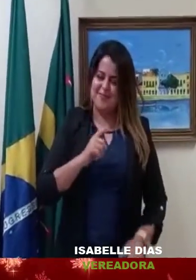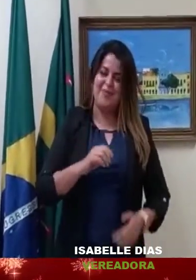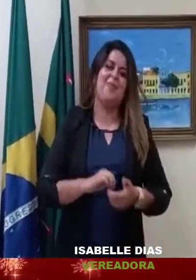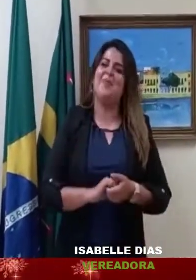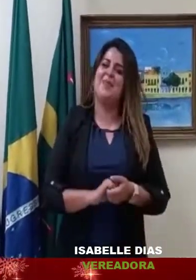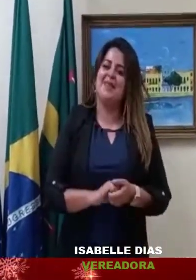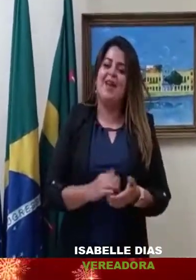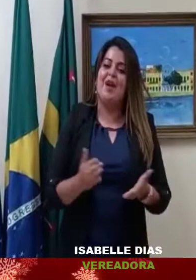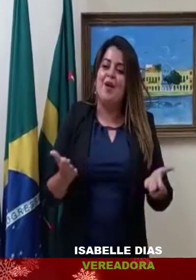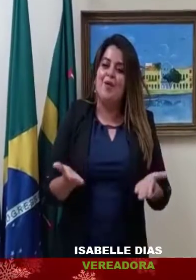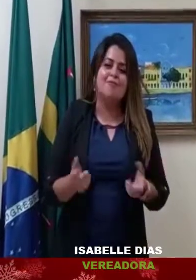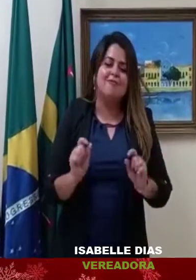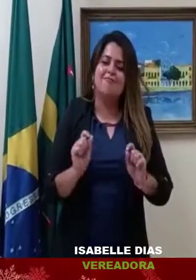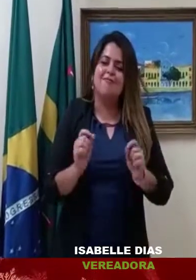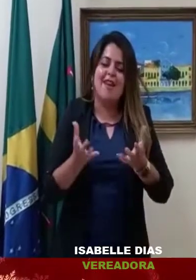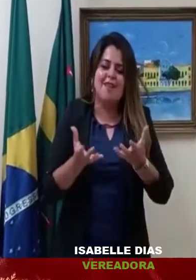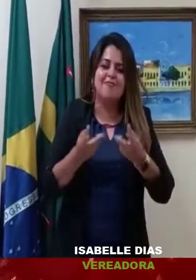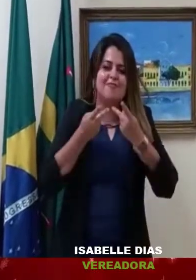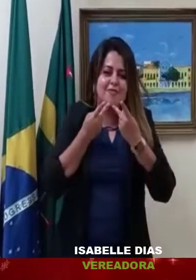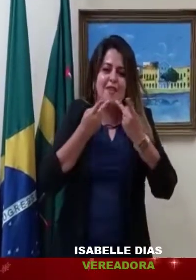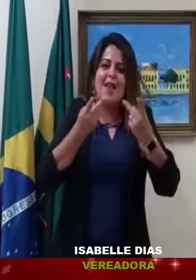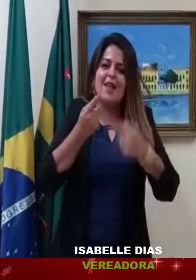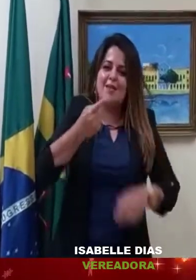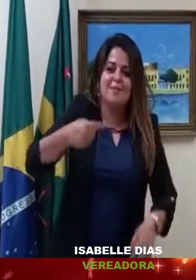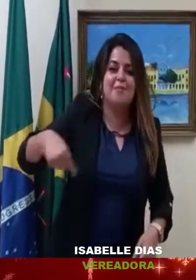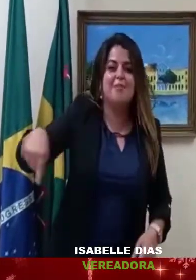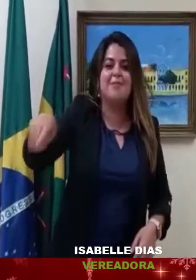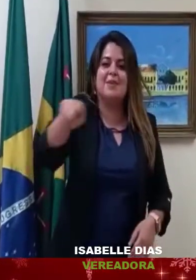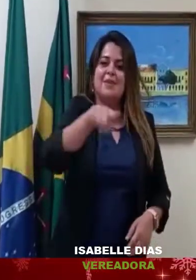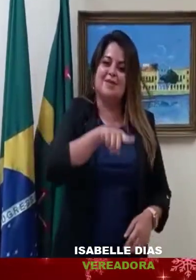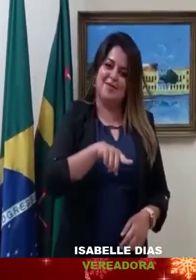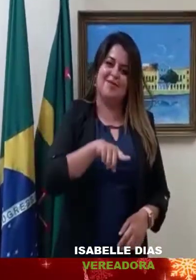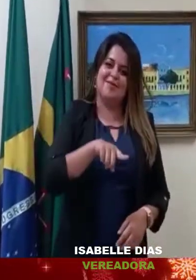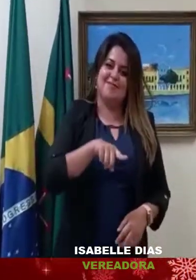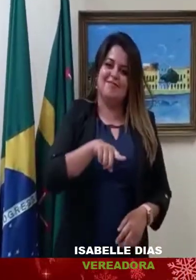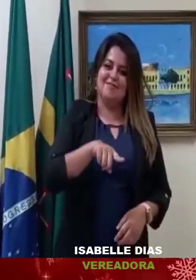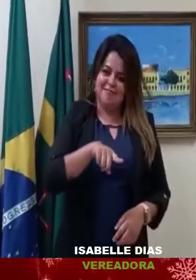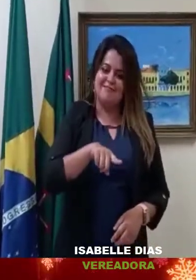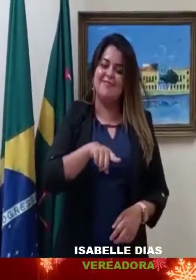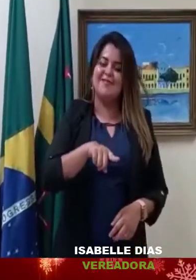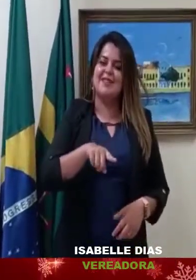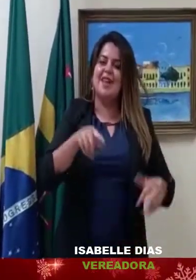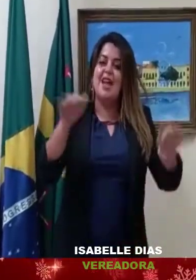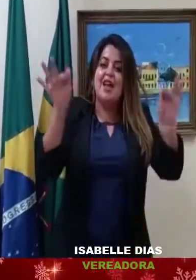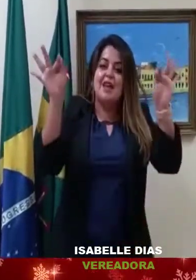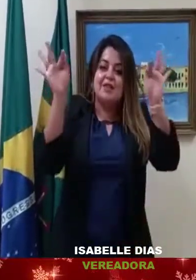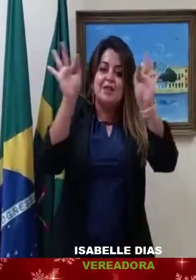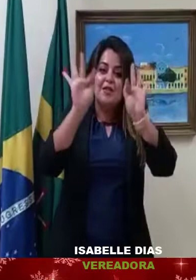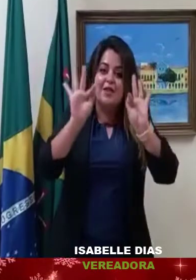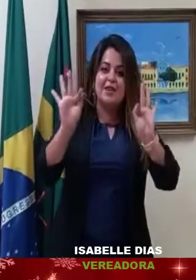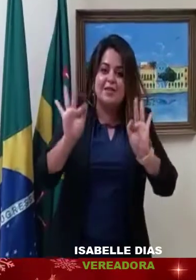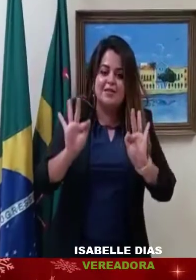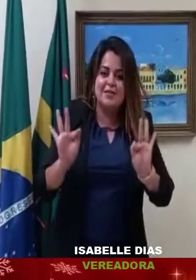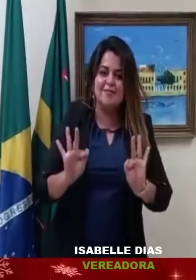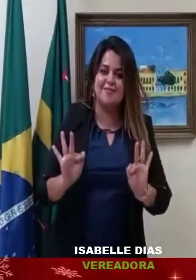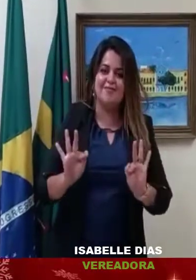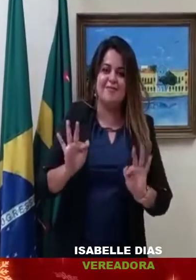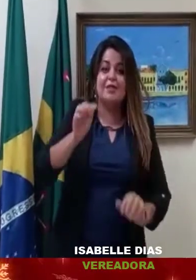eleitas surdas. A mensagem que eu deixo a vocês é o desejo de um Feliz Natal,